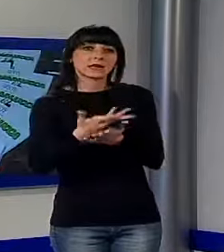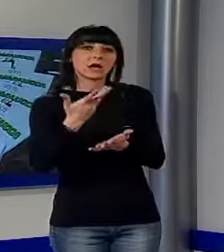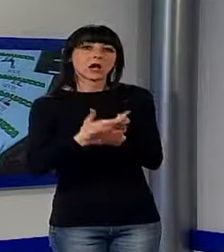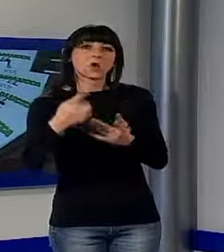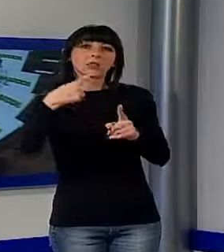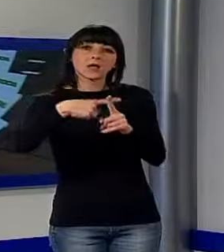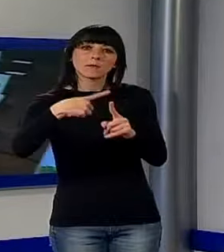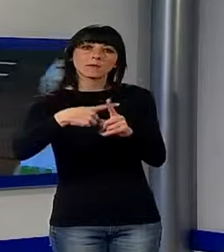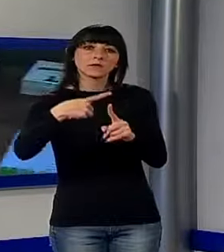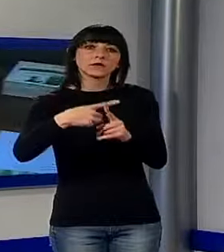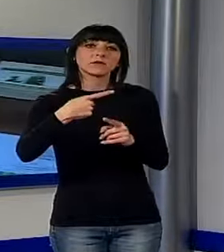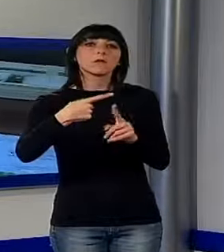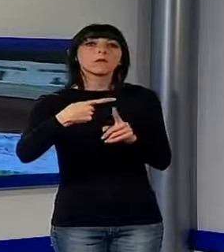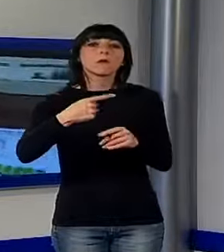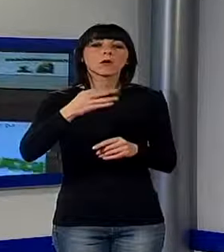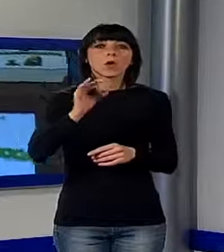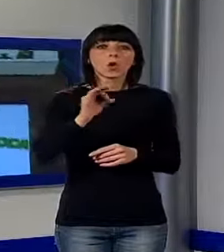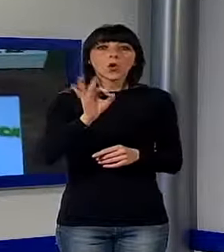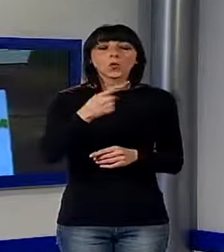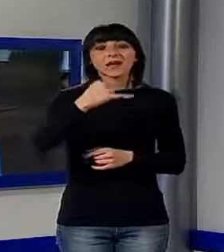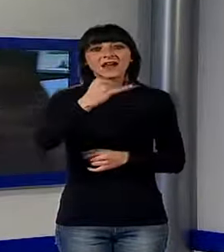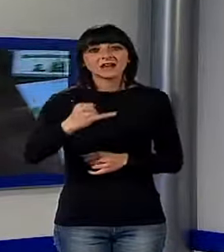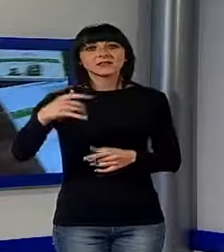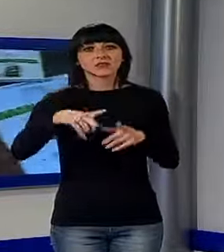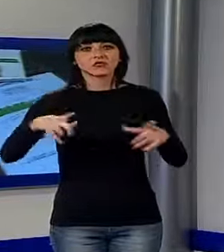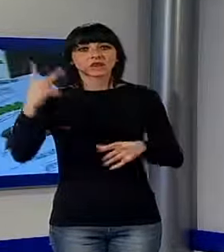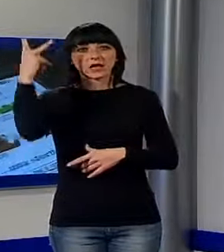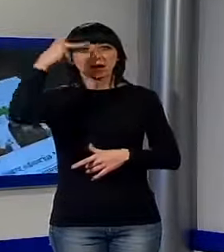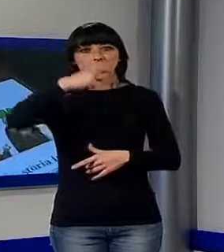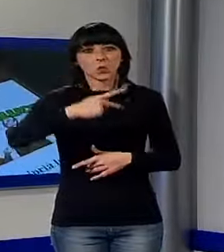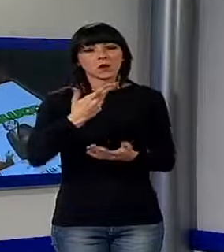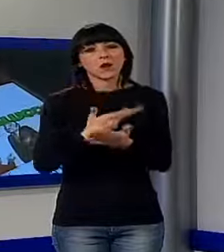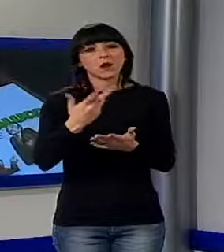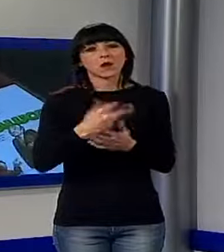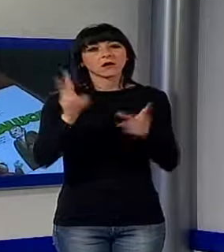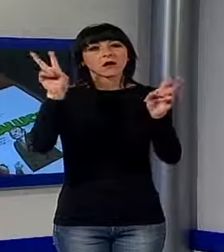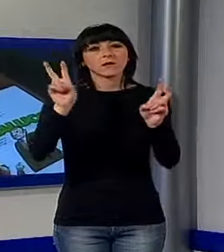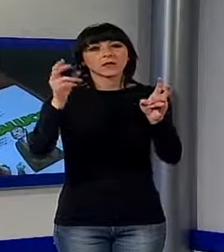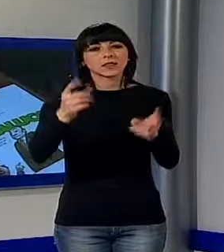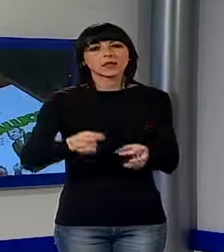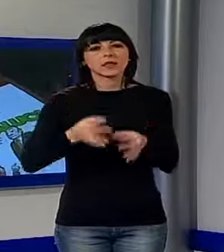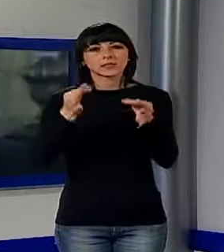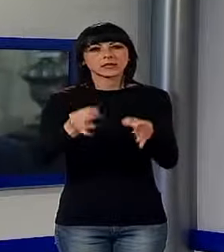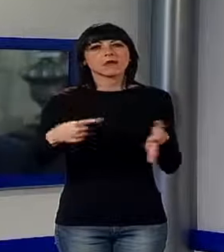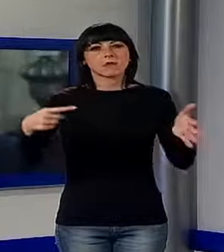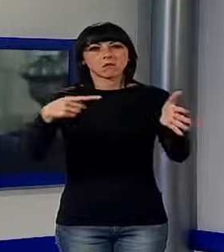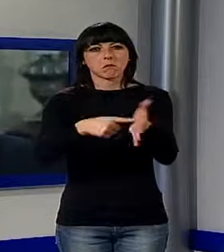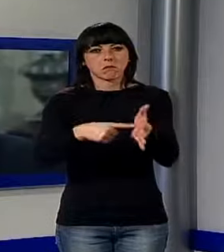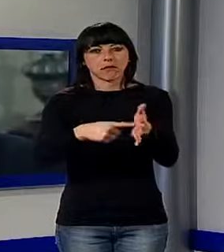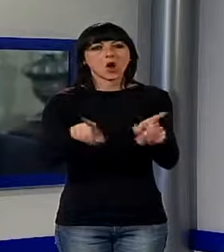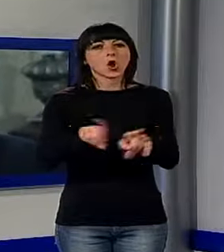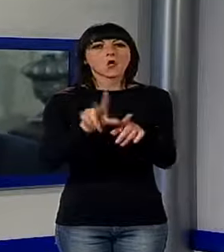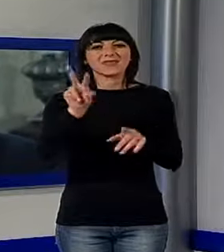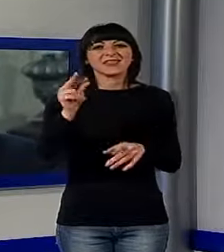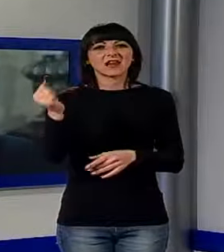pregi e i difetti di questa città che spesso si trova a dibattere sugli stessi temi, ora come 30 anni fa. Gli stessi